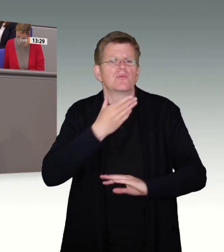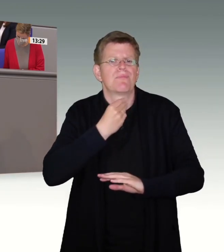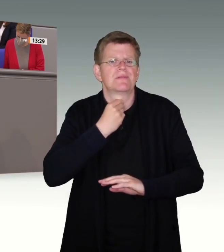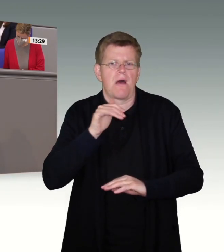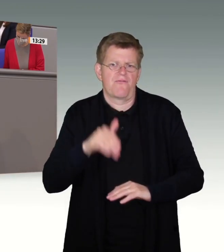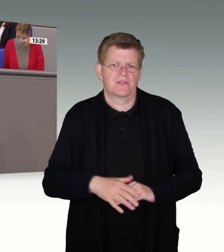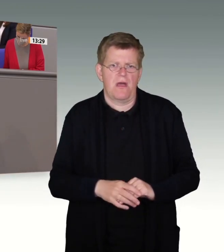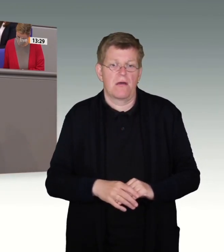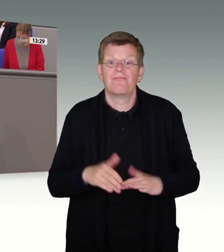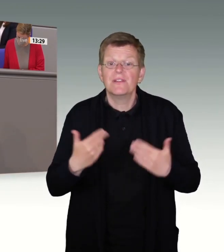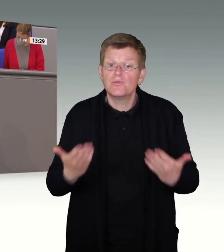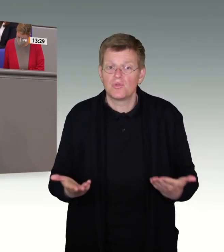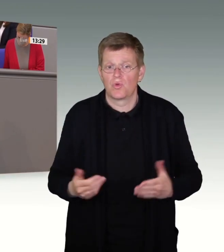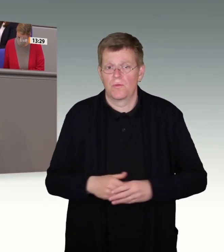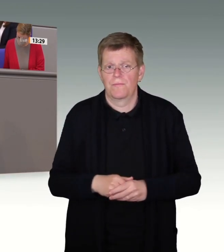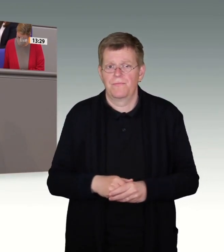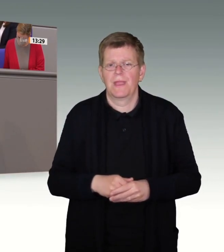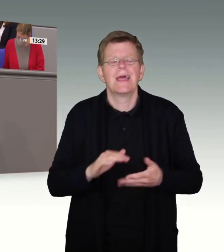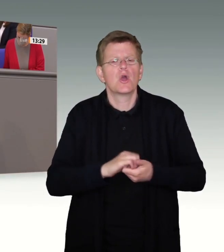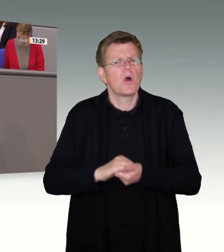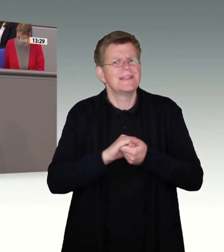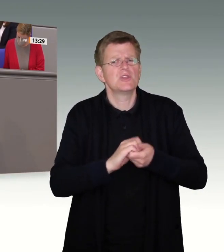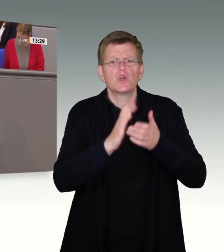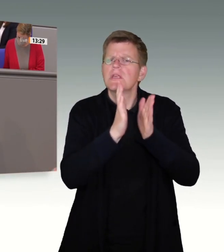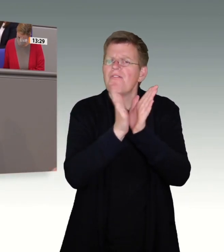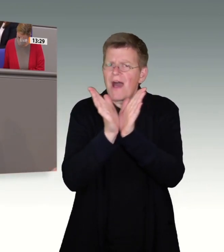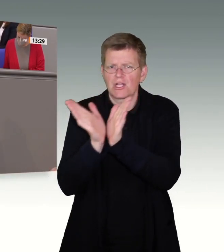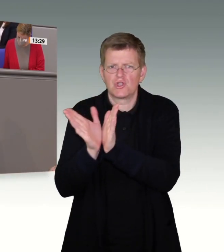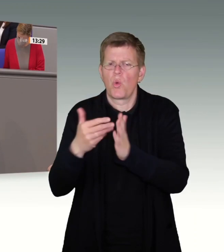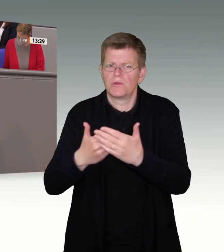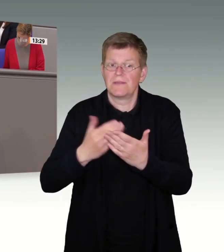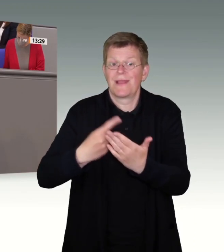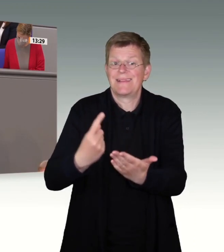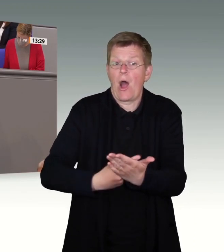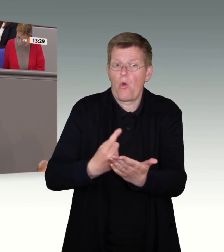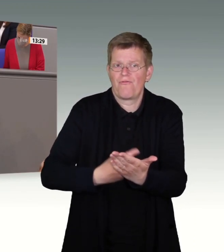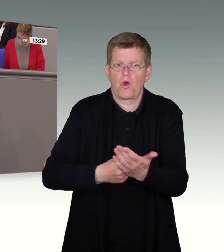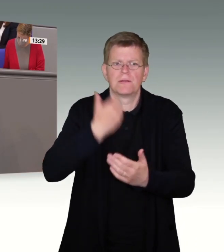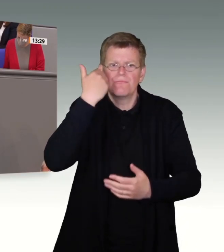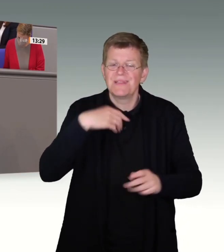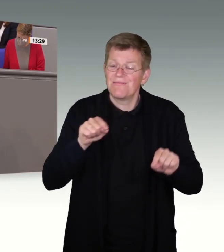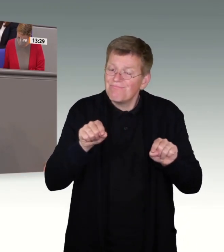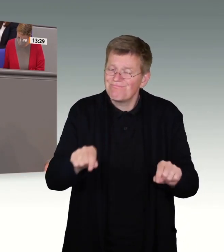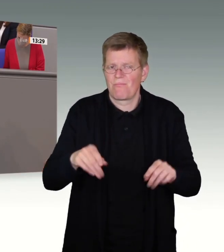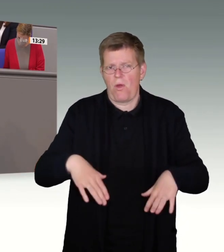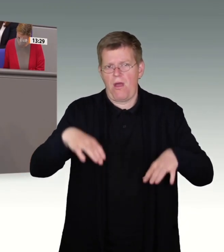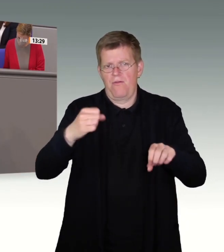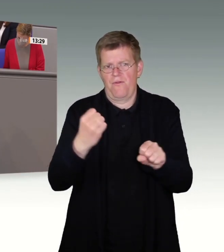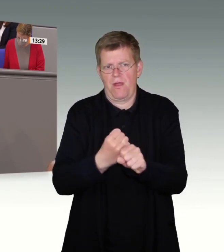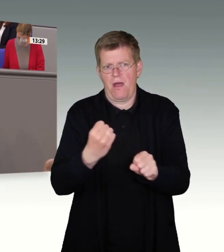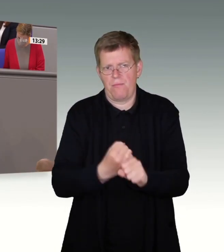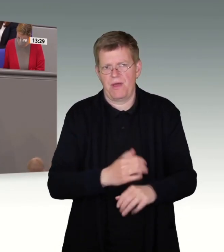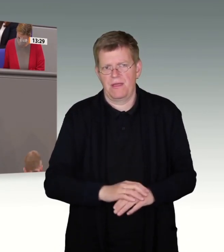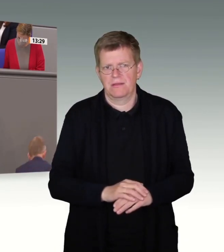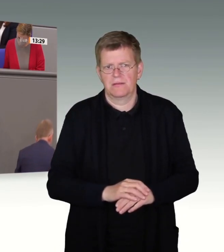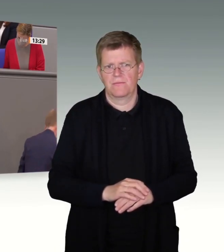jedenfalls außer Frage. Ich kann die Koalitionsfraktionen daher nur auffordern, hier tätig zu werden und über das